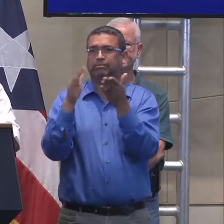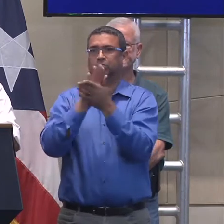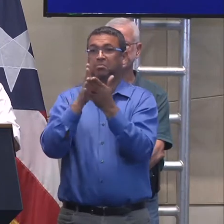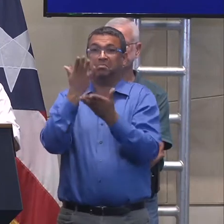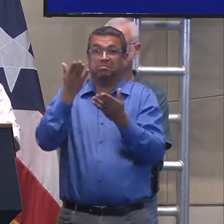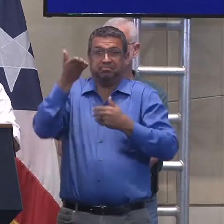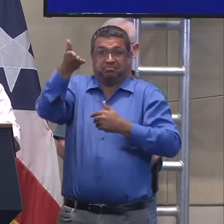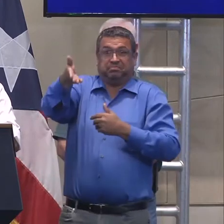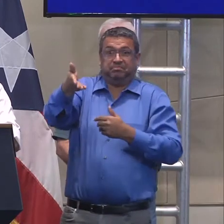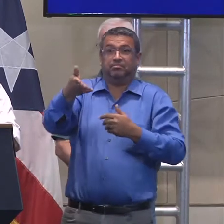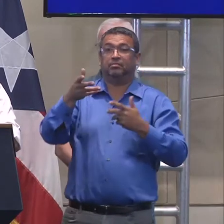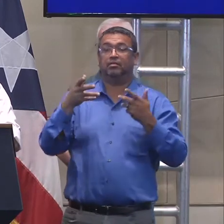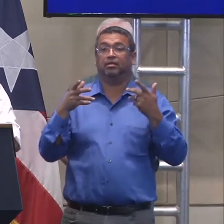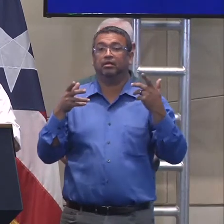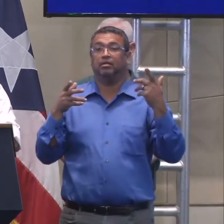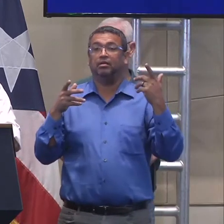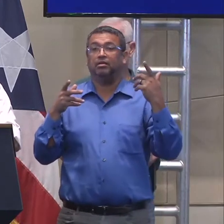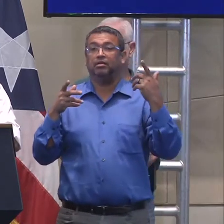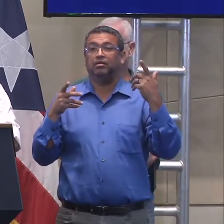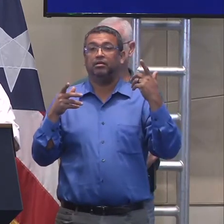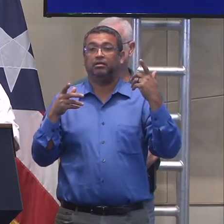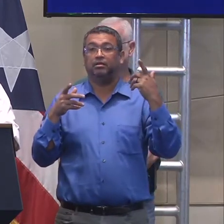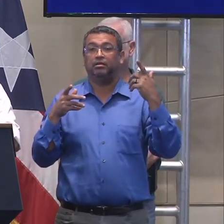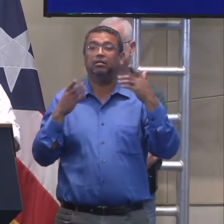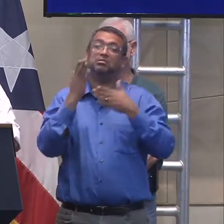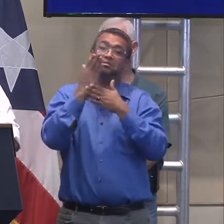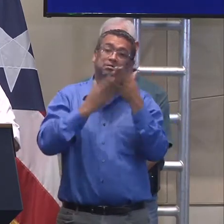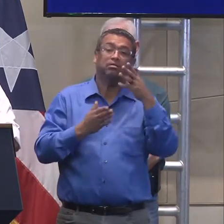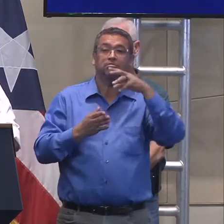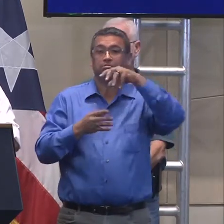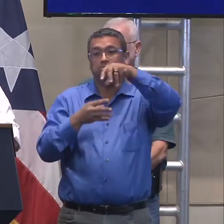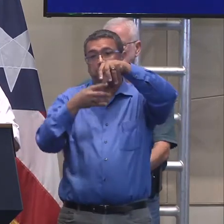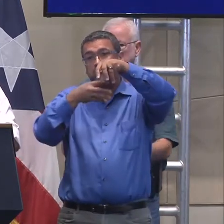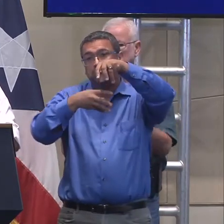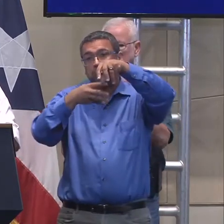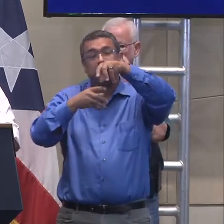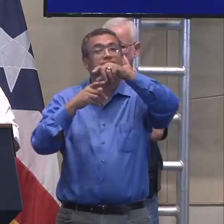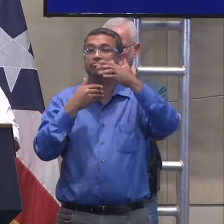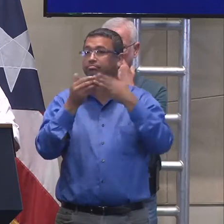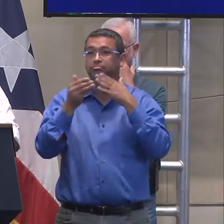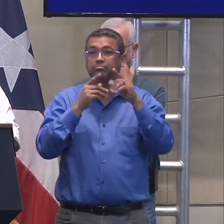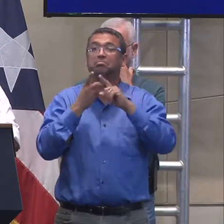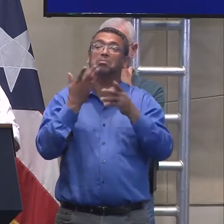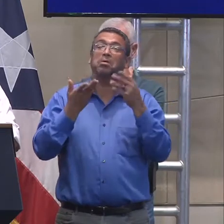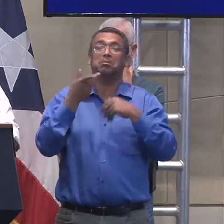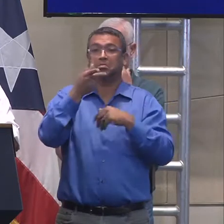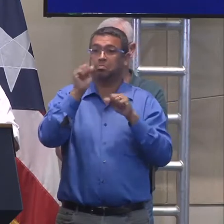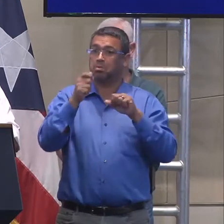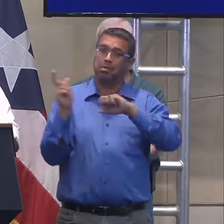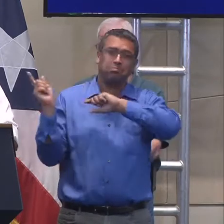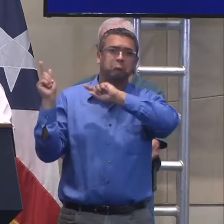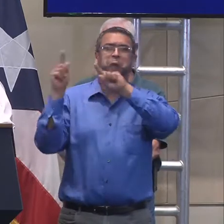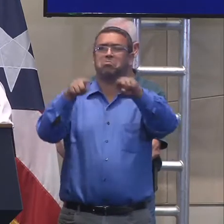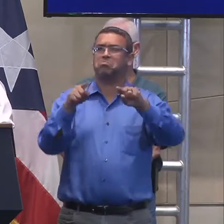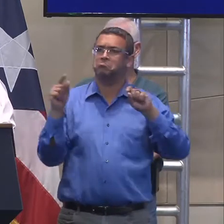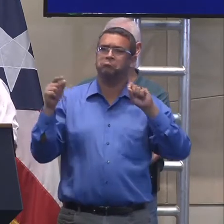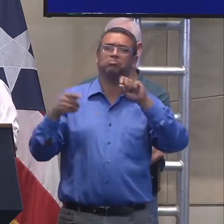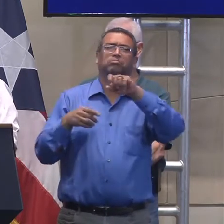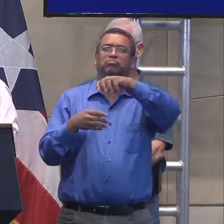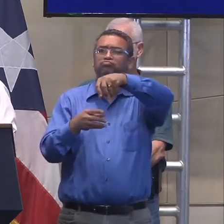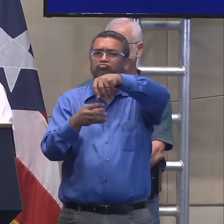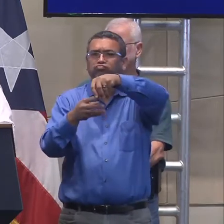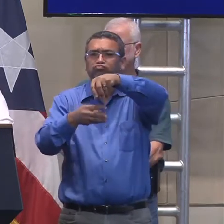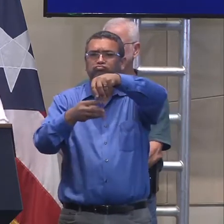municipio no haya tanto porcentaje de agua, pero, esto, esas escuelas pueden servir de, de oasis. Así que, hay, hay muchos